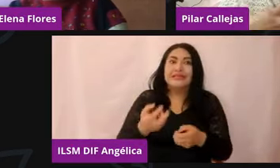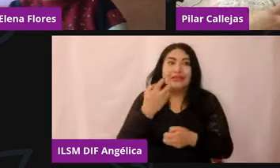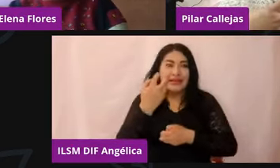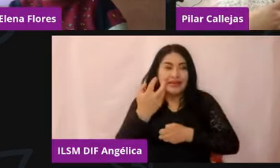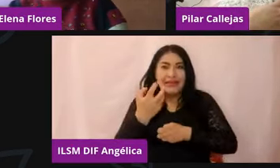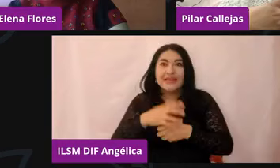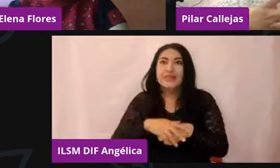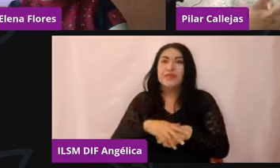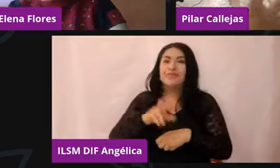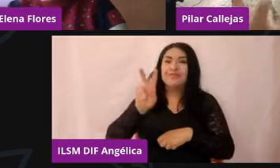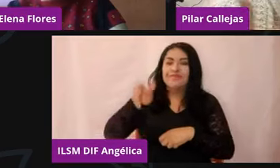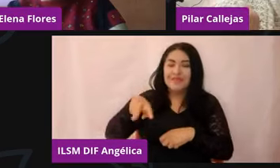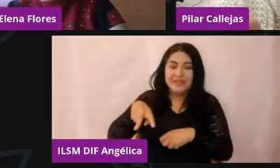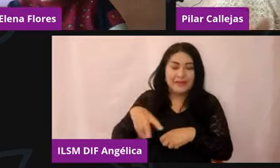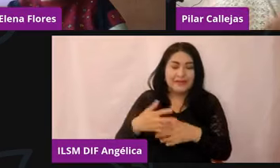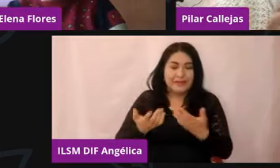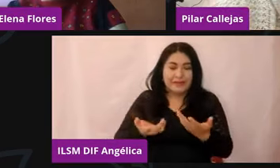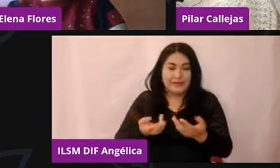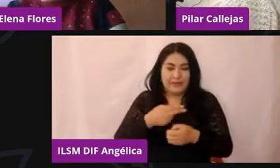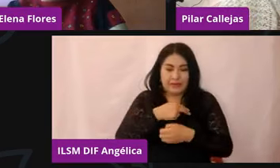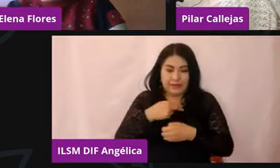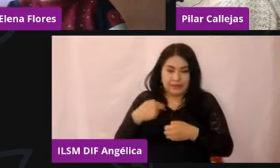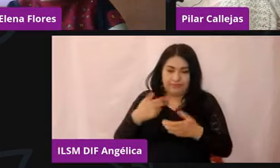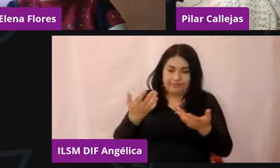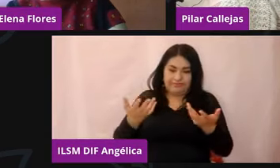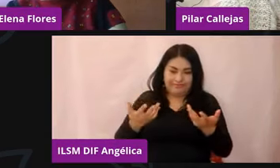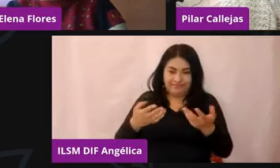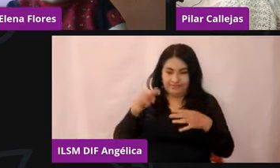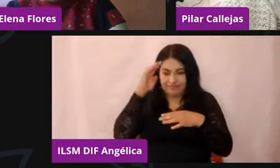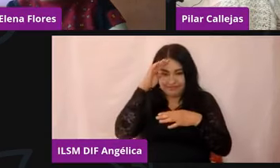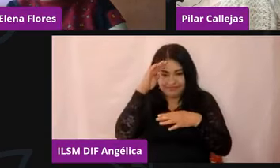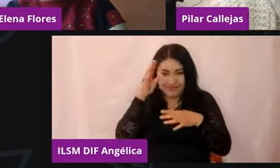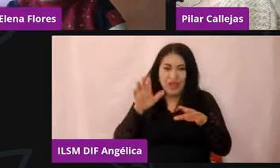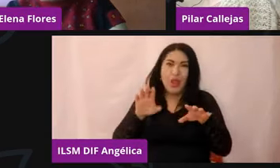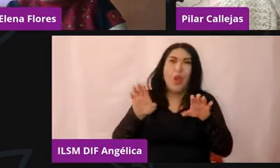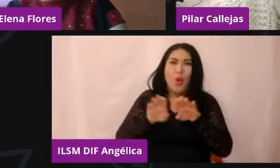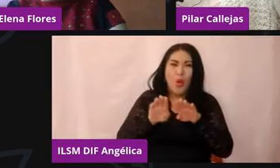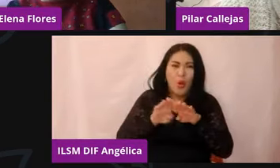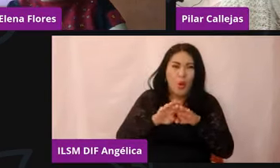realmente todos los mecanismos que tenemos para poder adaptarnos.